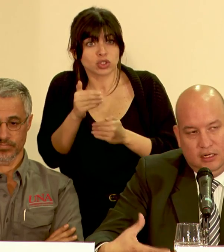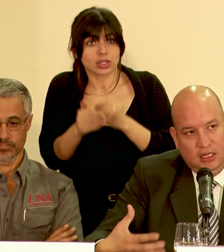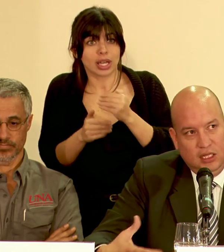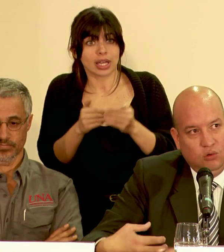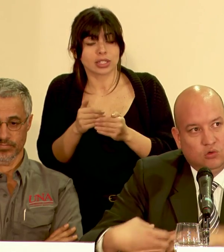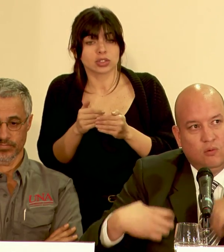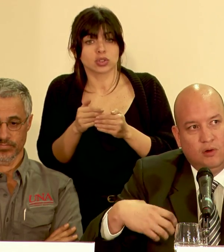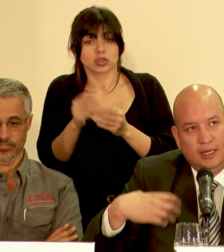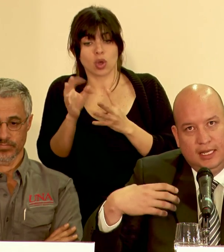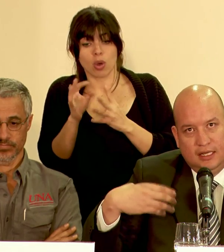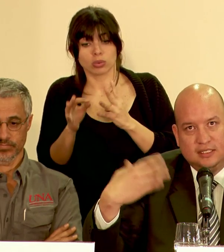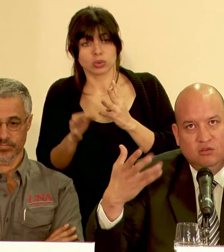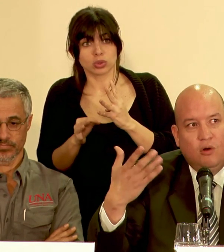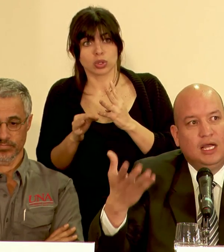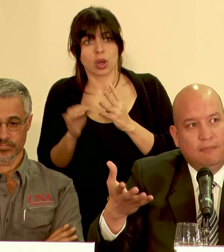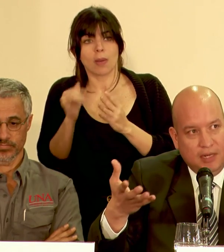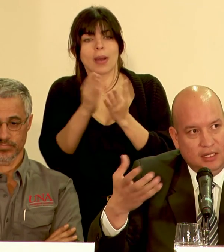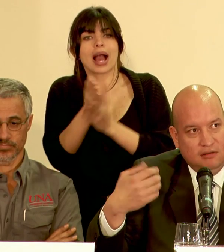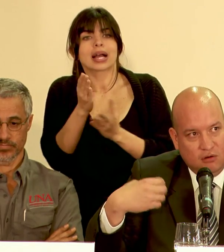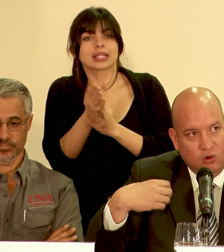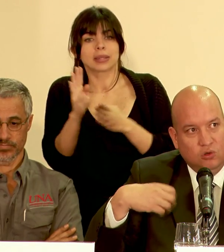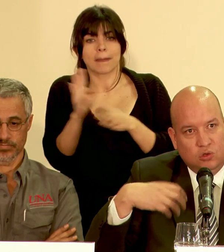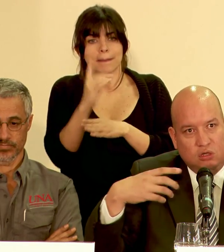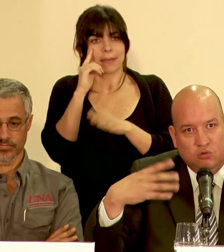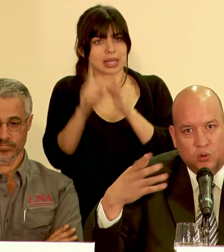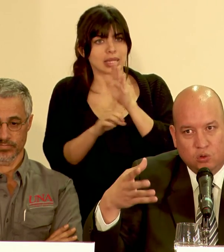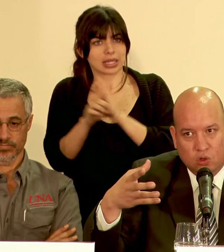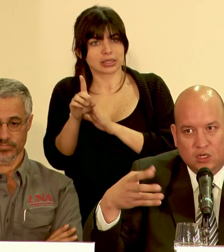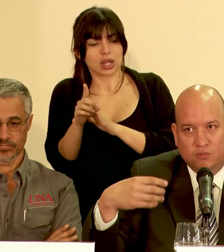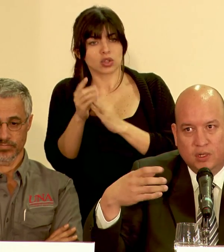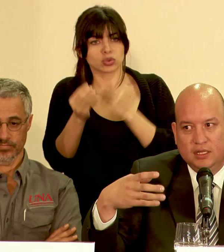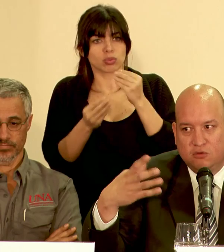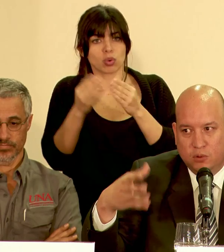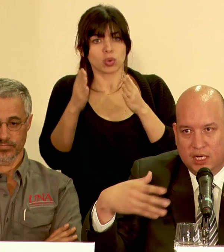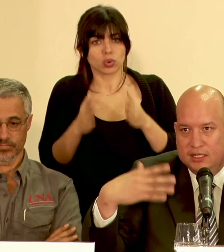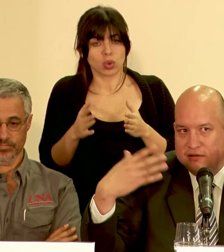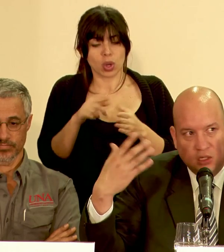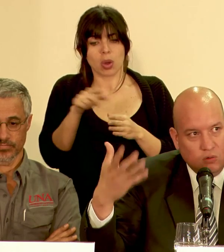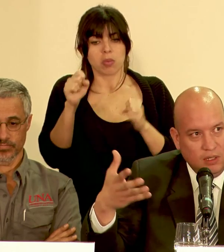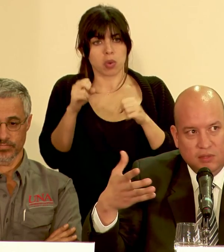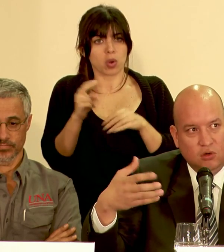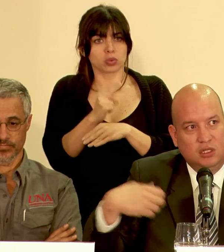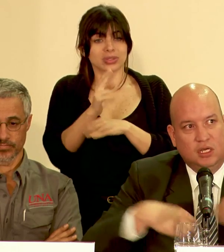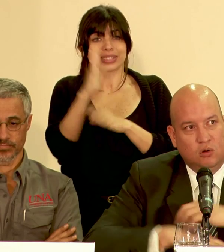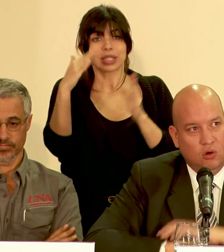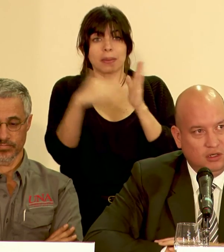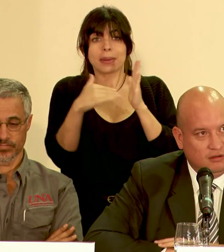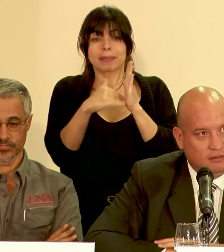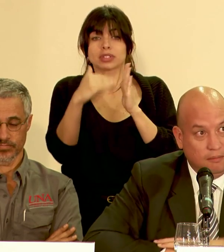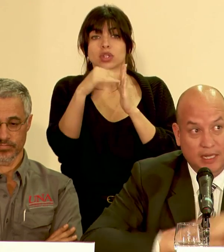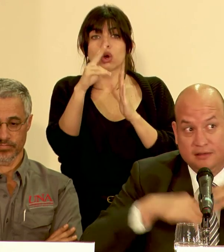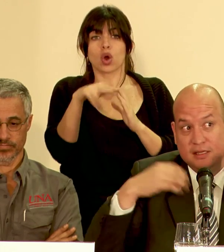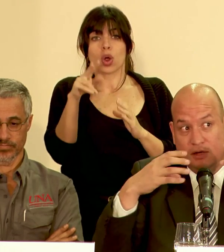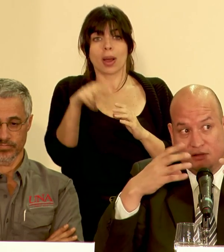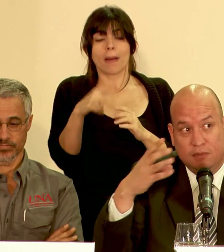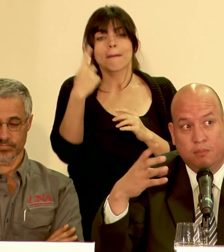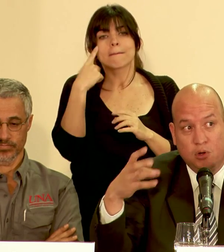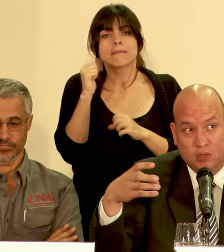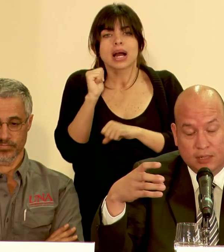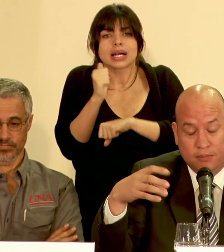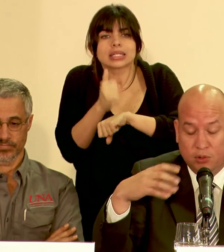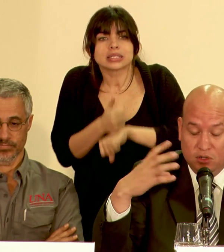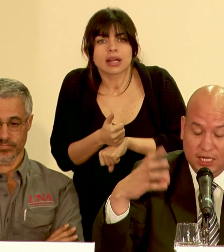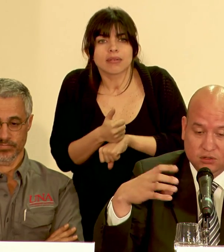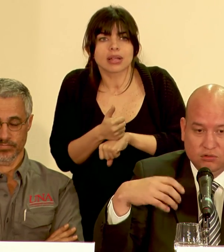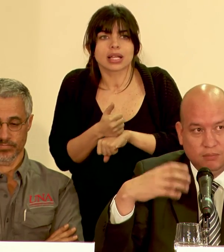alternativos como el acceso a banca para el desarrollo donde los productores pueden disponer de 5 mil millones de colones para establecer